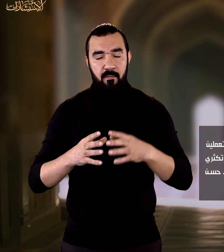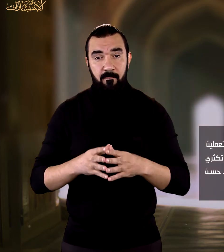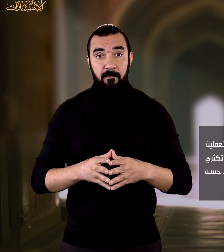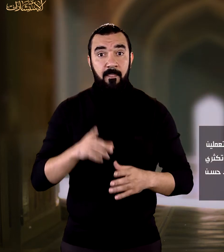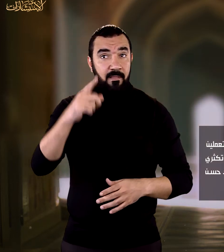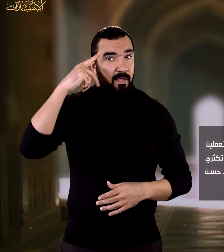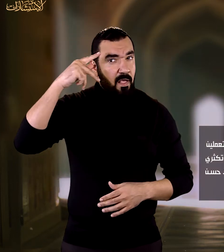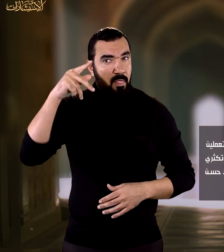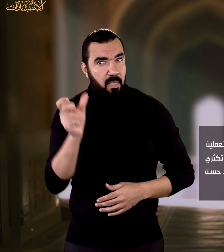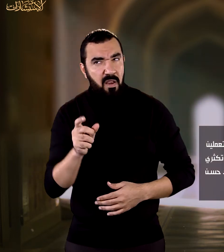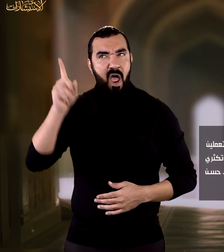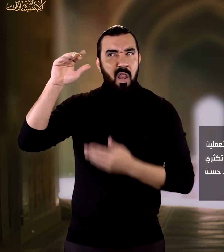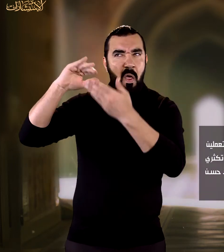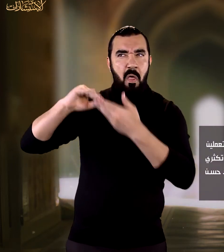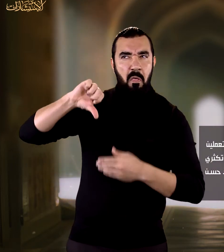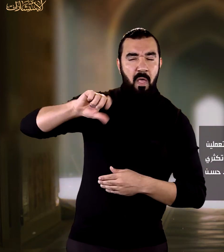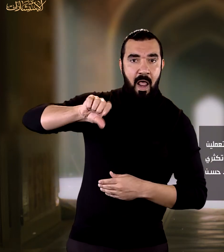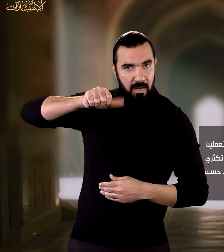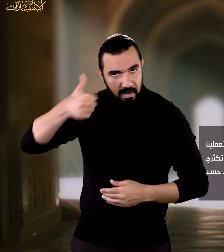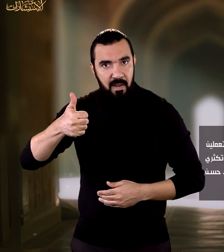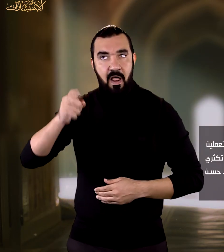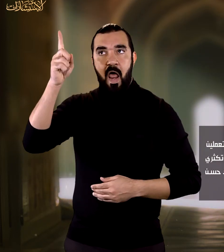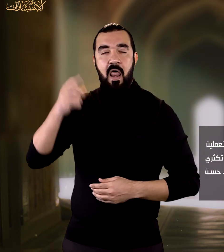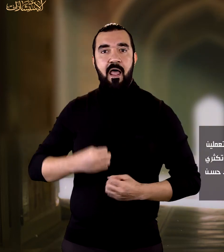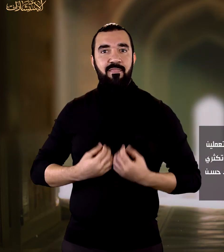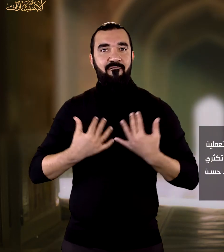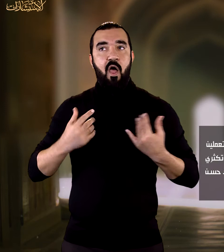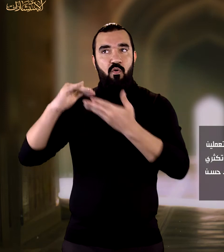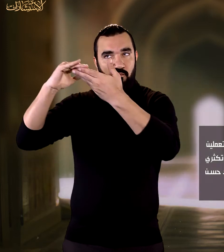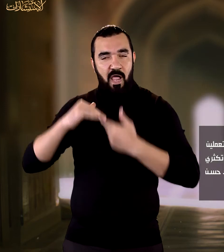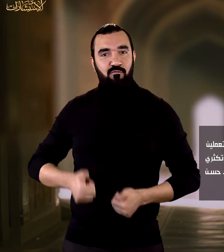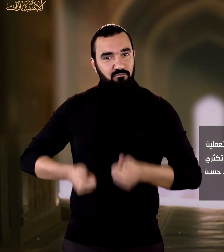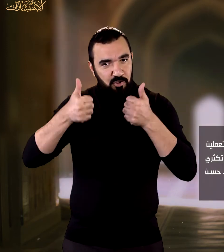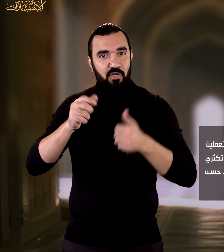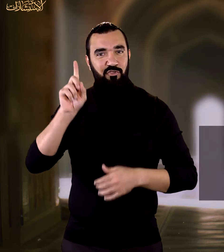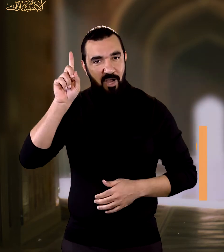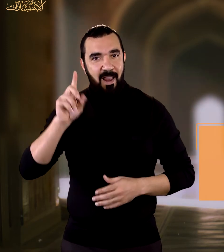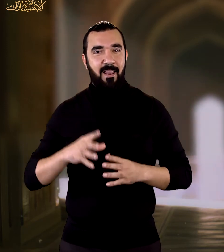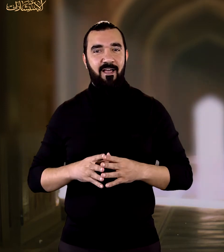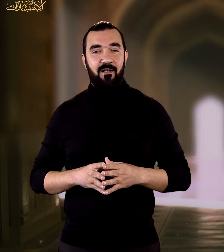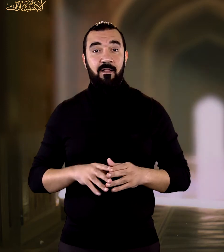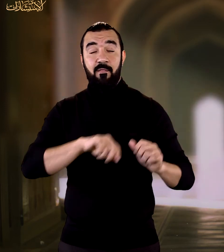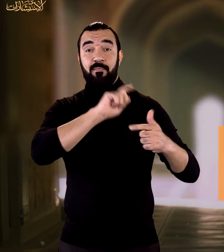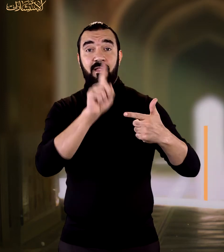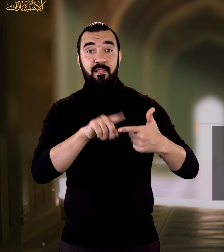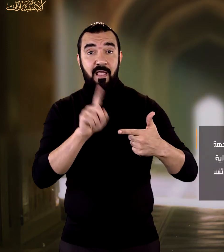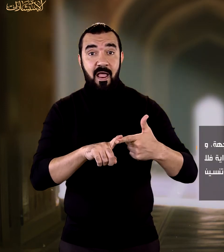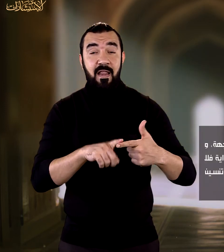ويكون لديك حسن ظن بالله تعالى وتفاؤل الثاني